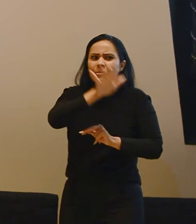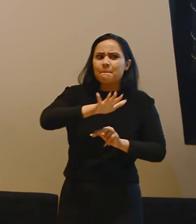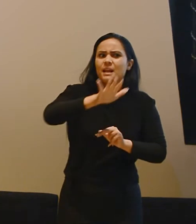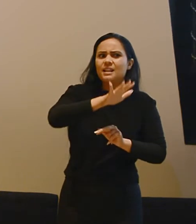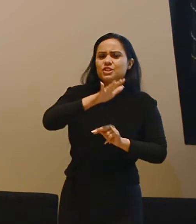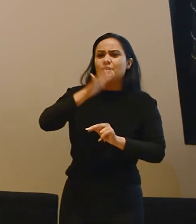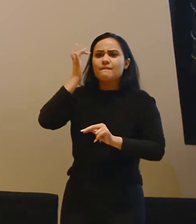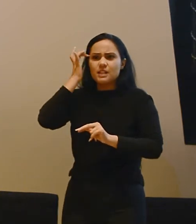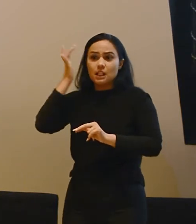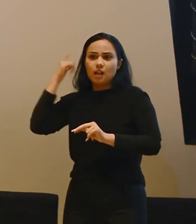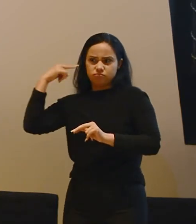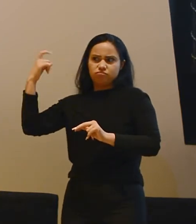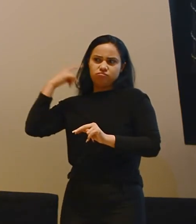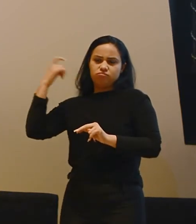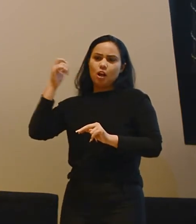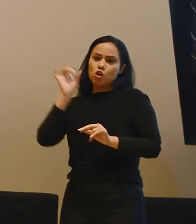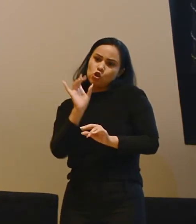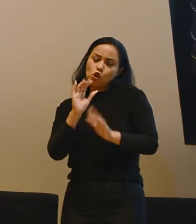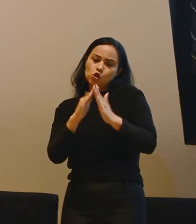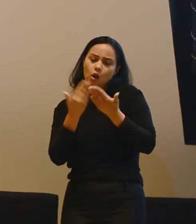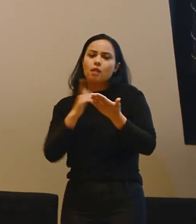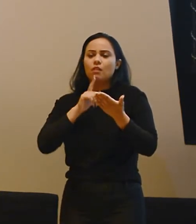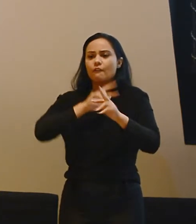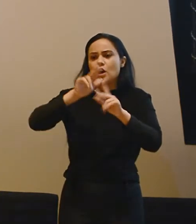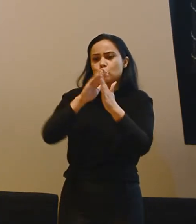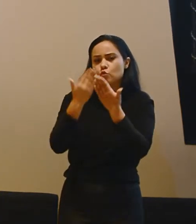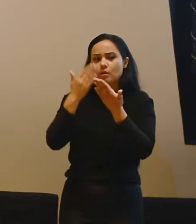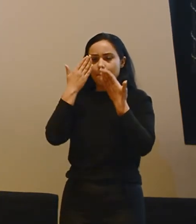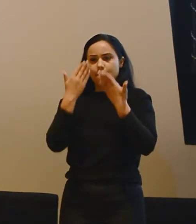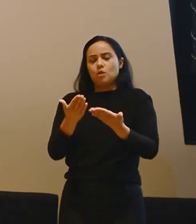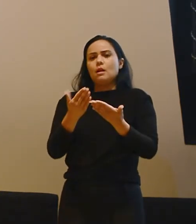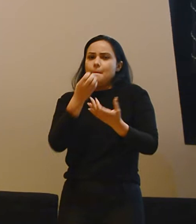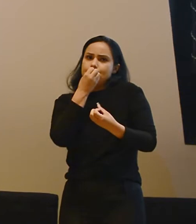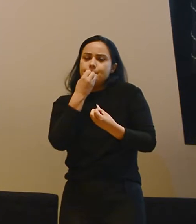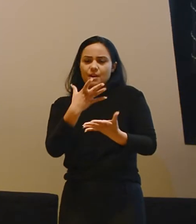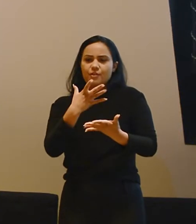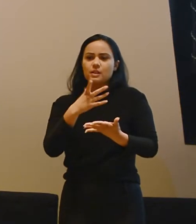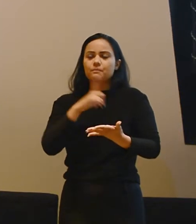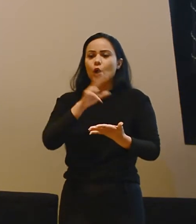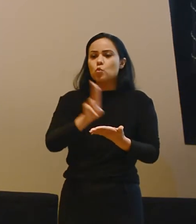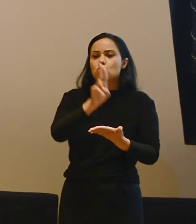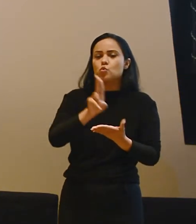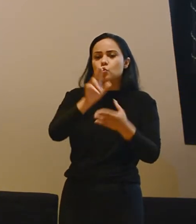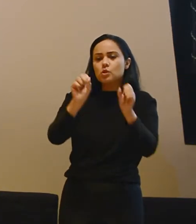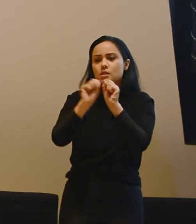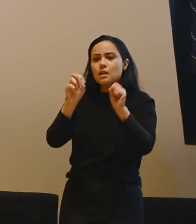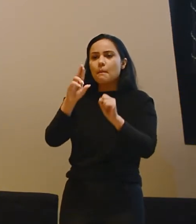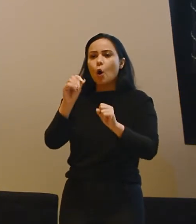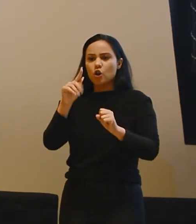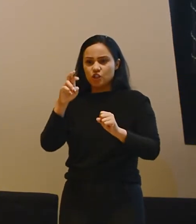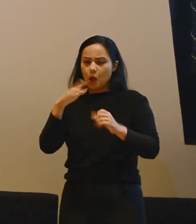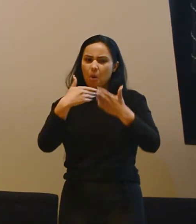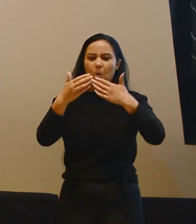facilitar muito. Não só no ambiente escolar. Hoje já tem vários estudos que mostram o benefício do uso do sistema Roger em